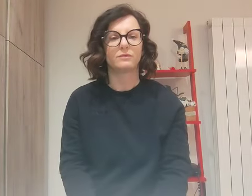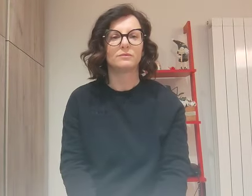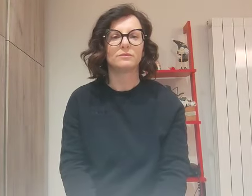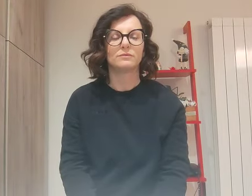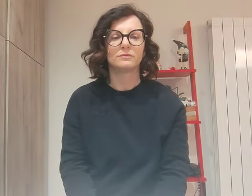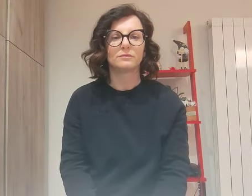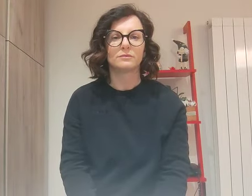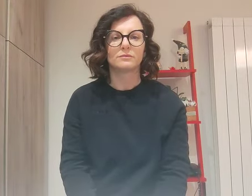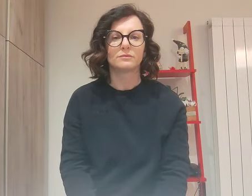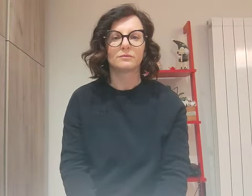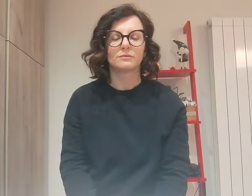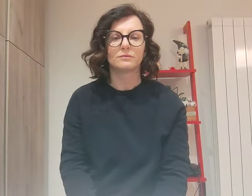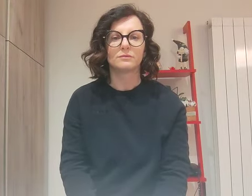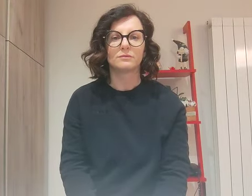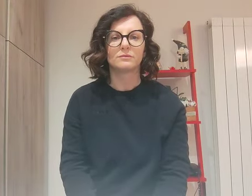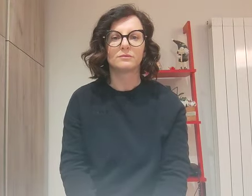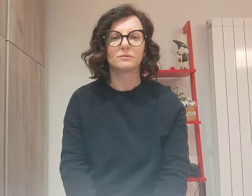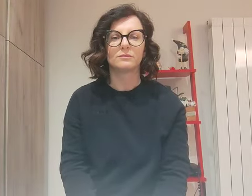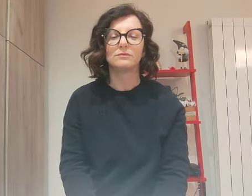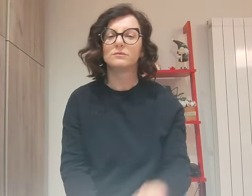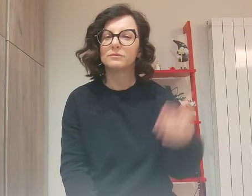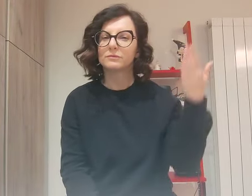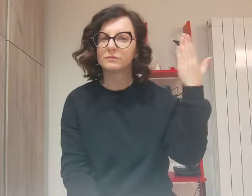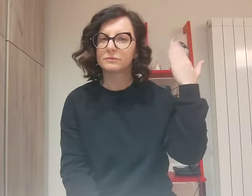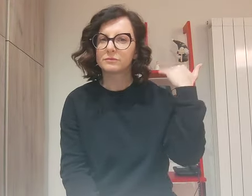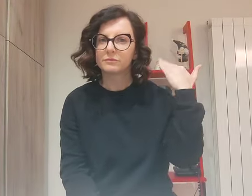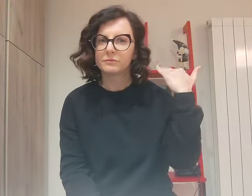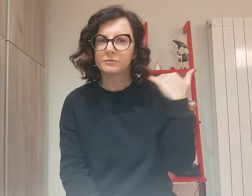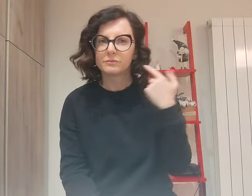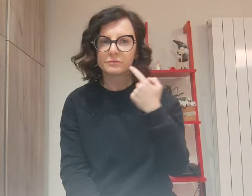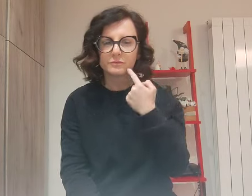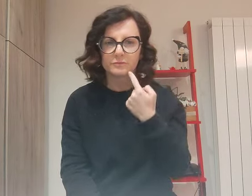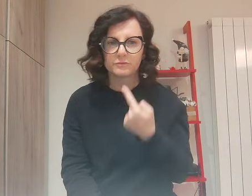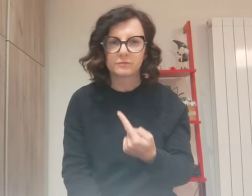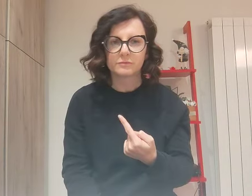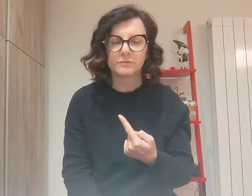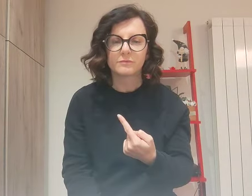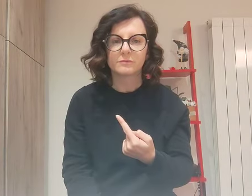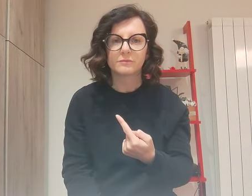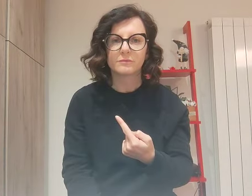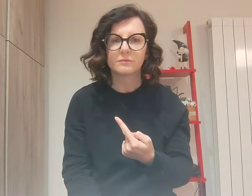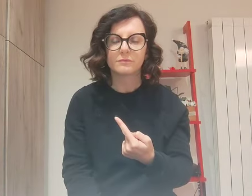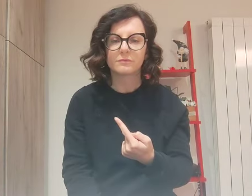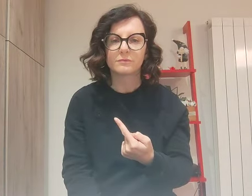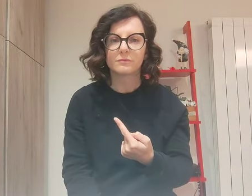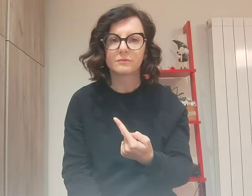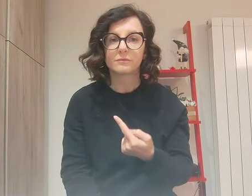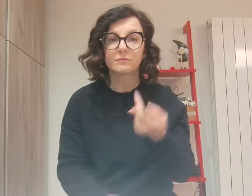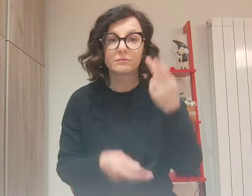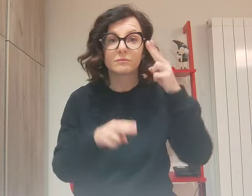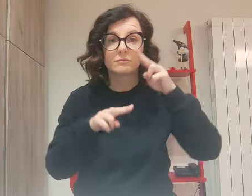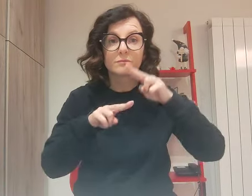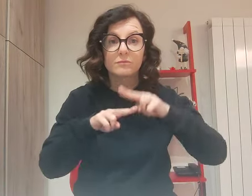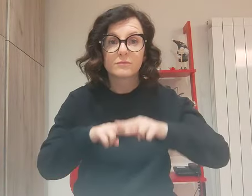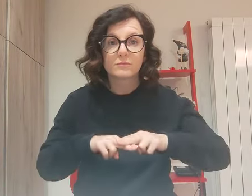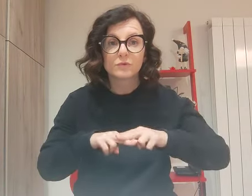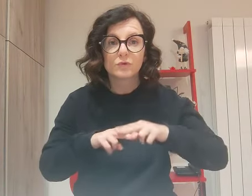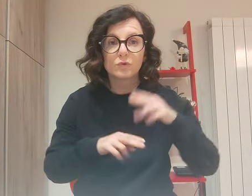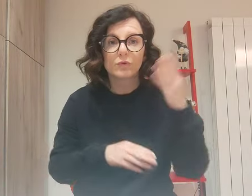Avete anche inteso che fu detto agli antichi Non giurerai falso Ma